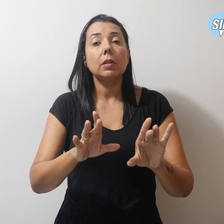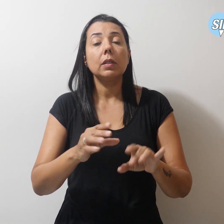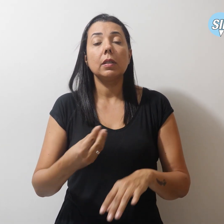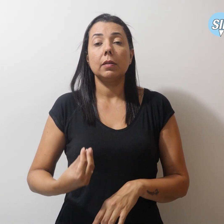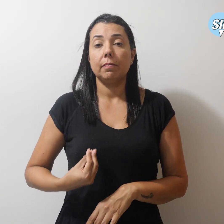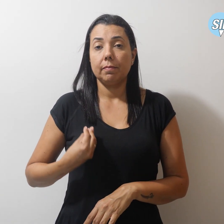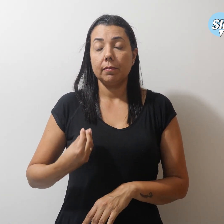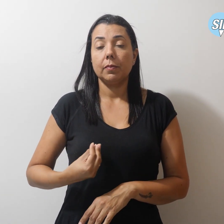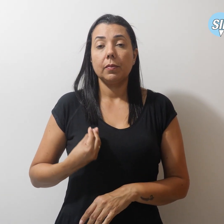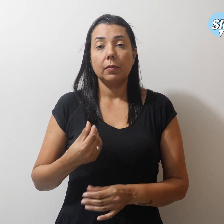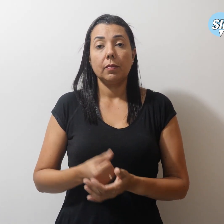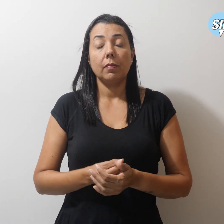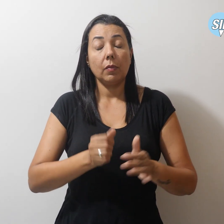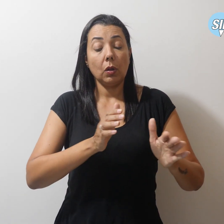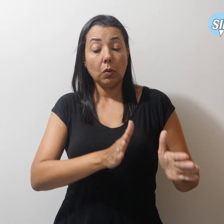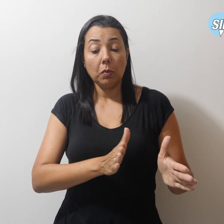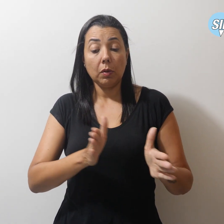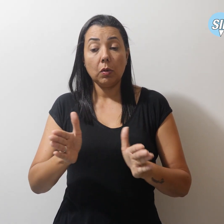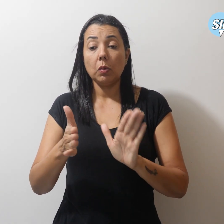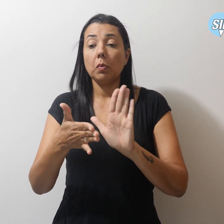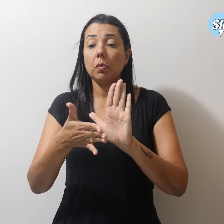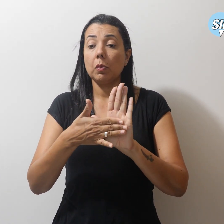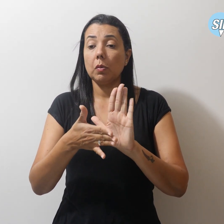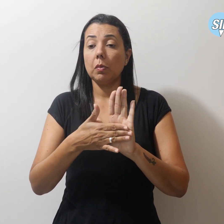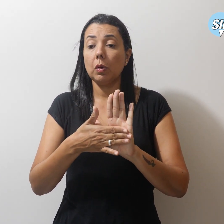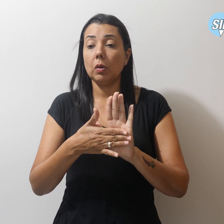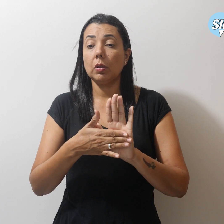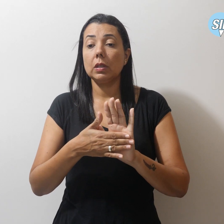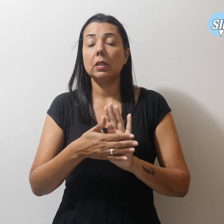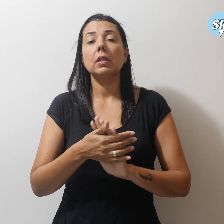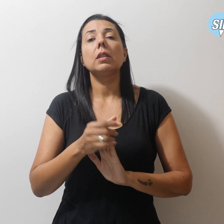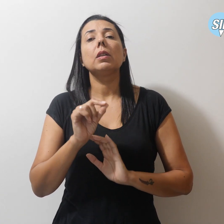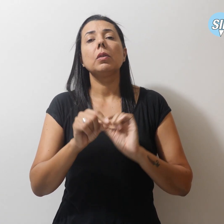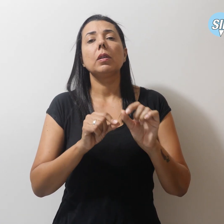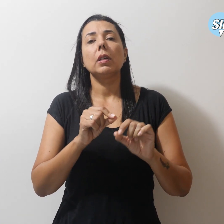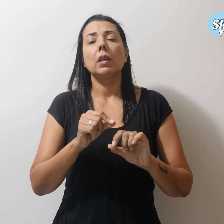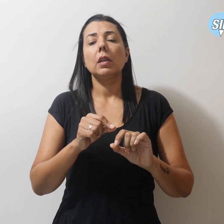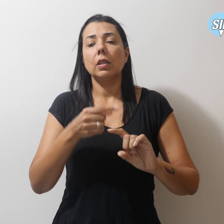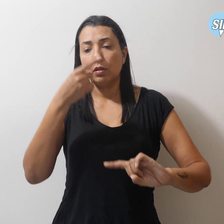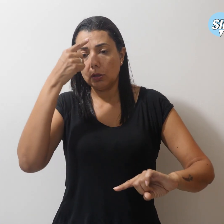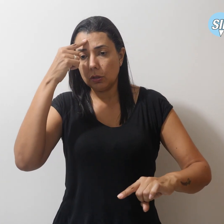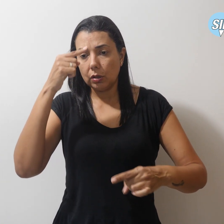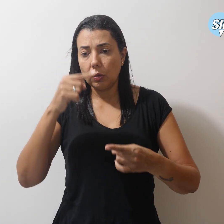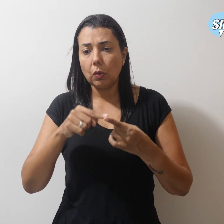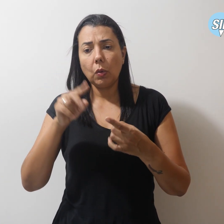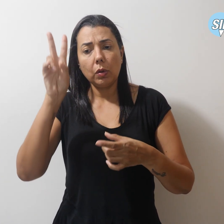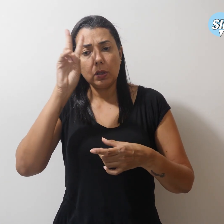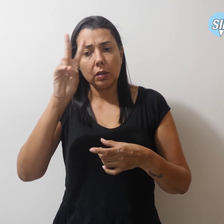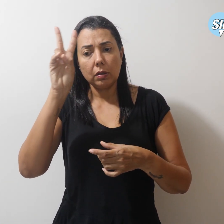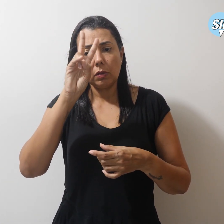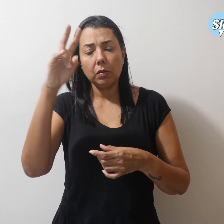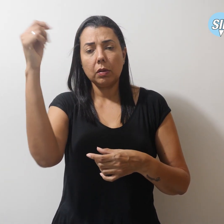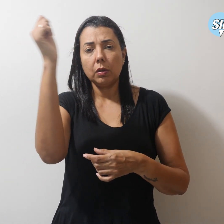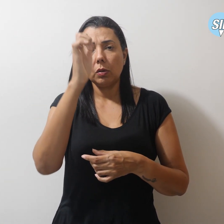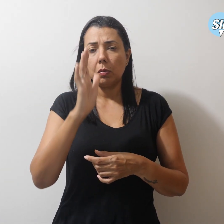O período proposto coaduna-se com fases da história do Brasil em que o